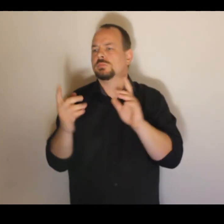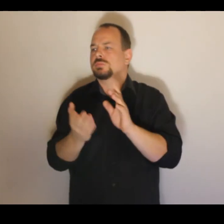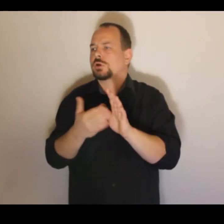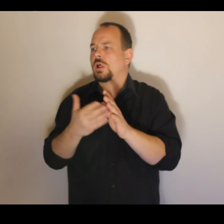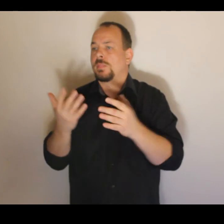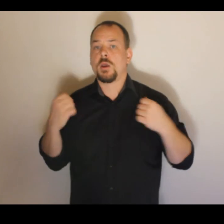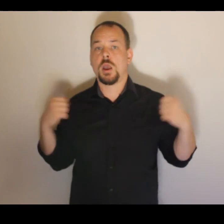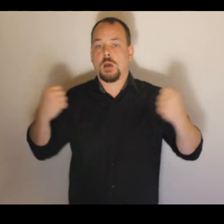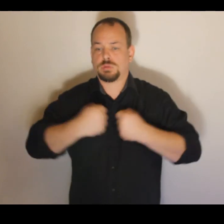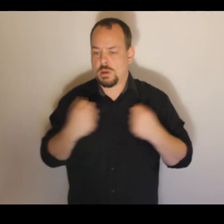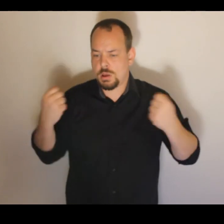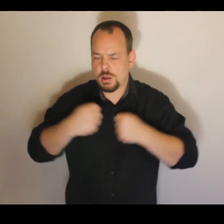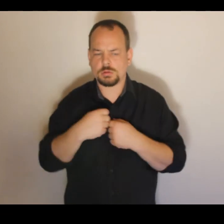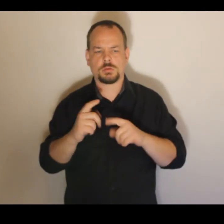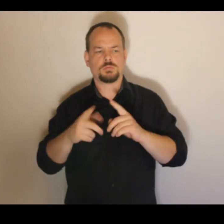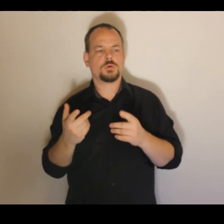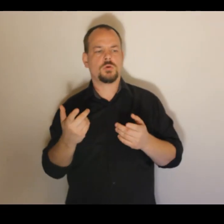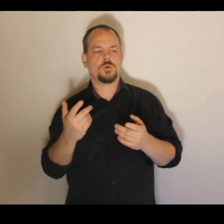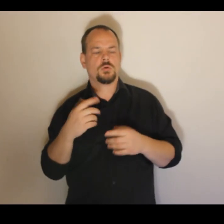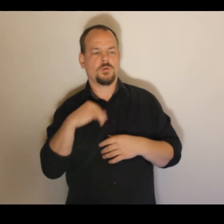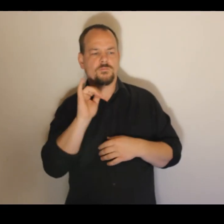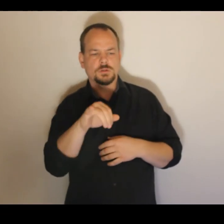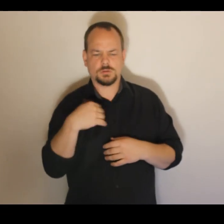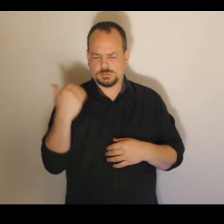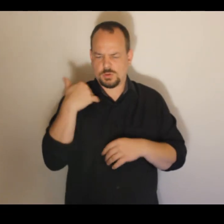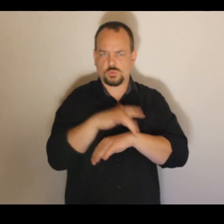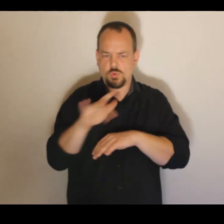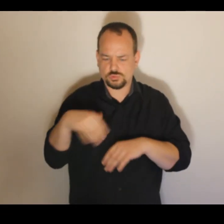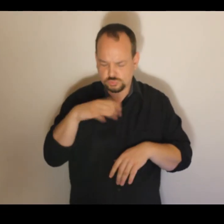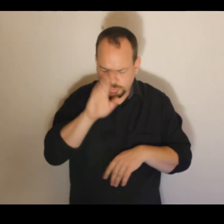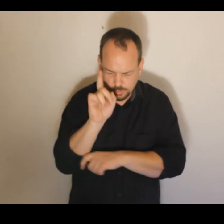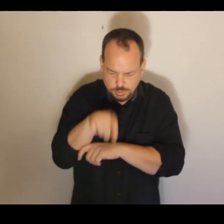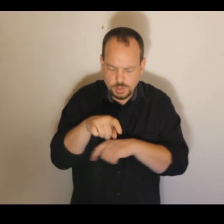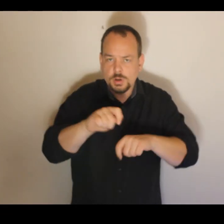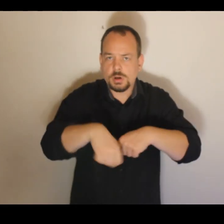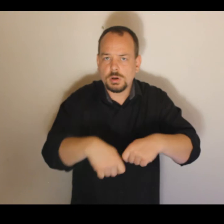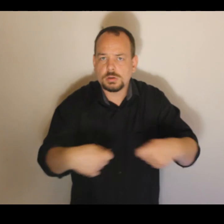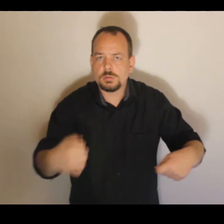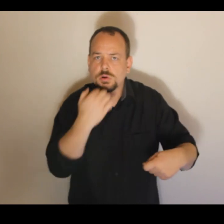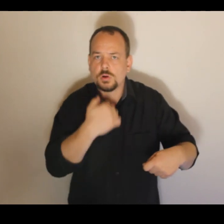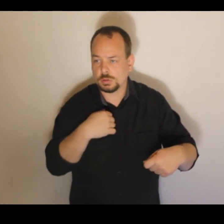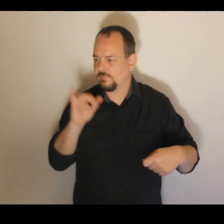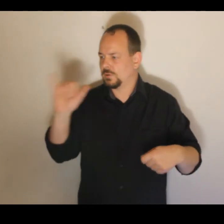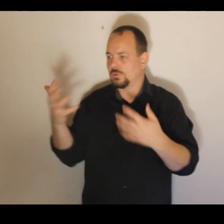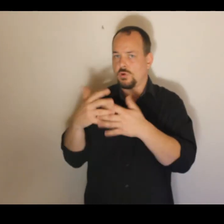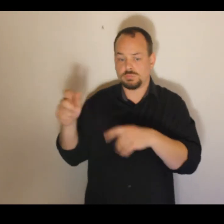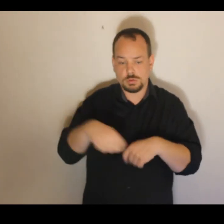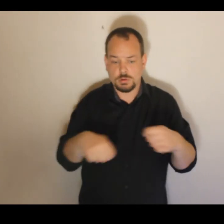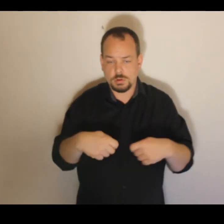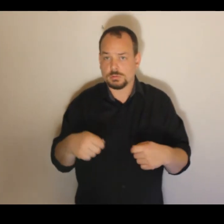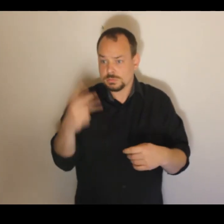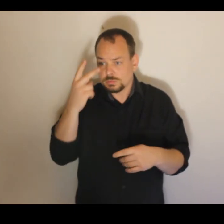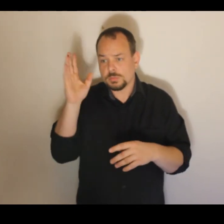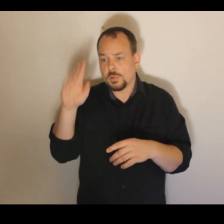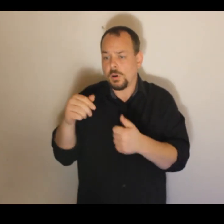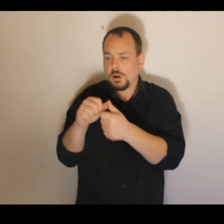kabát nebo zavázat boty, tomu, kdo se vpadně ohybá už, ale dokážou toho podstatně víc. Ale